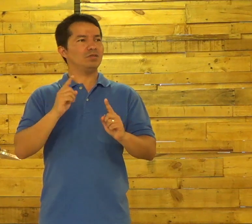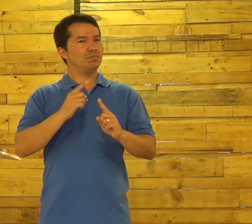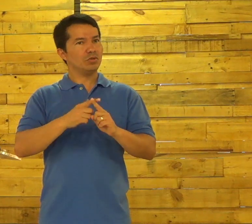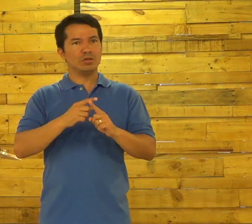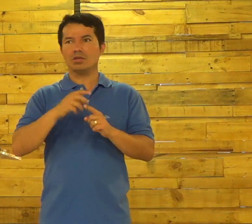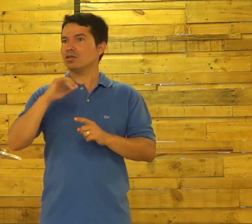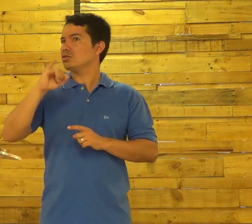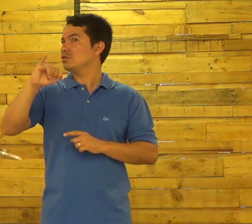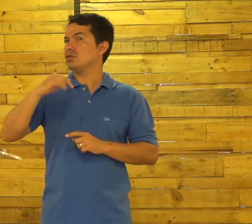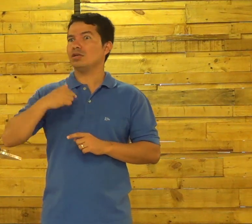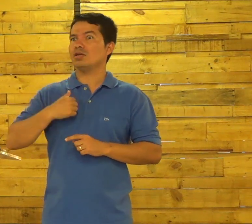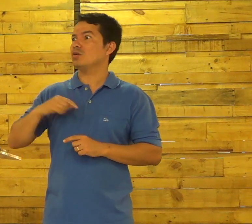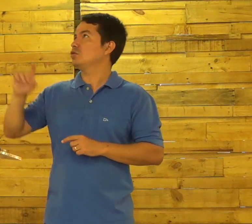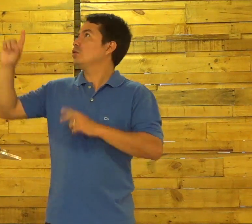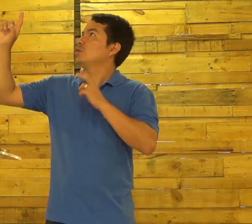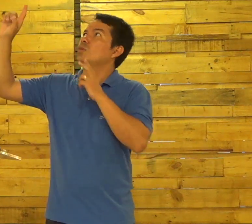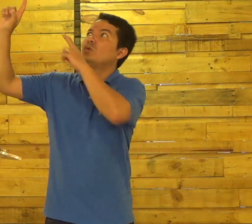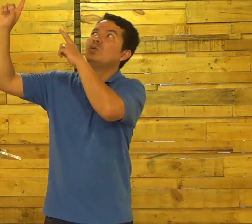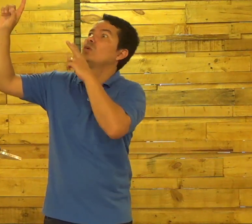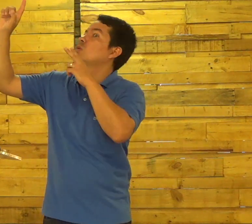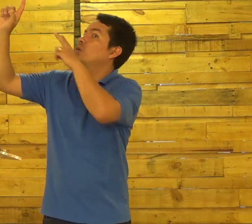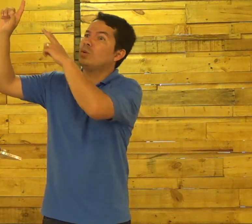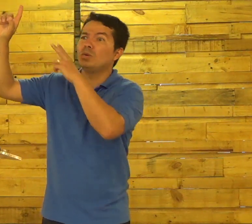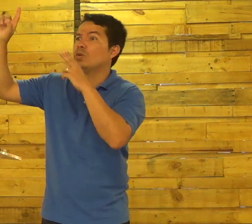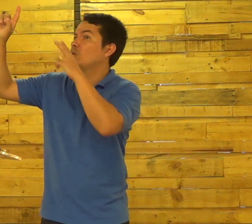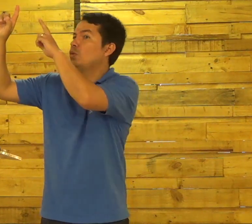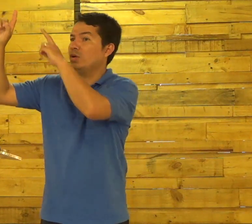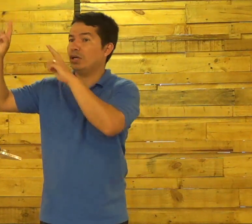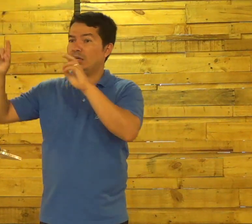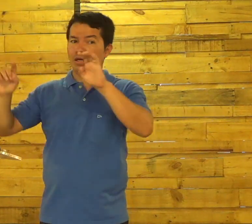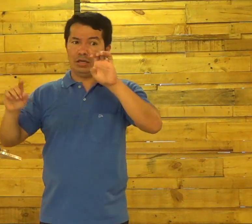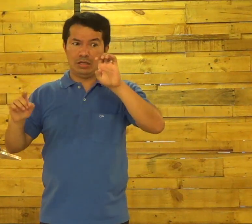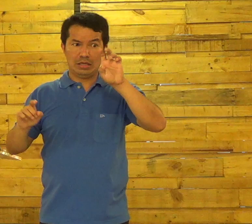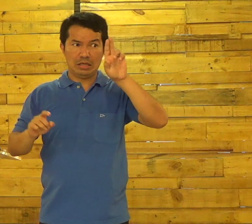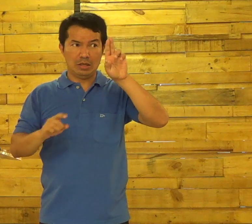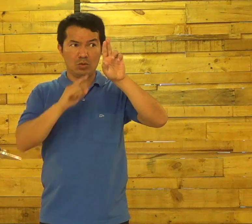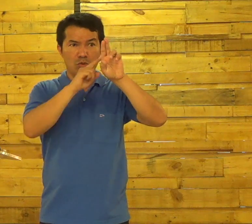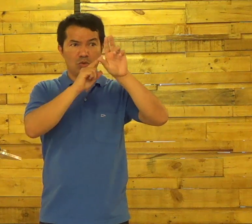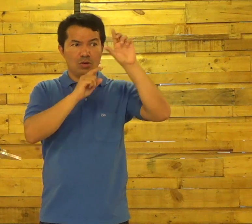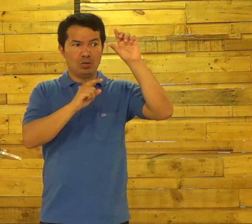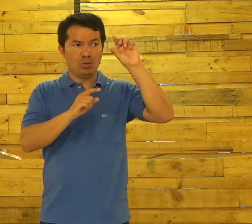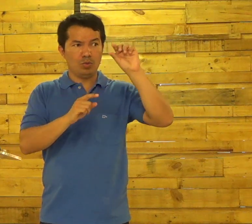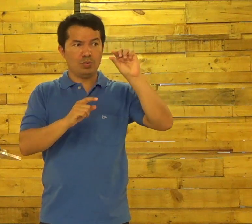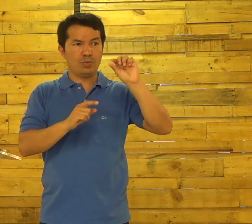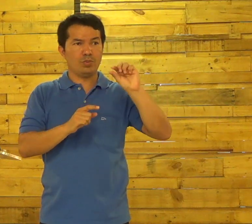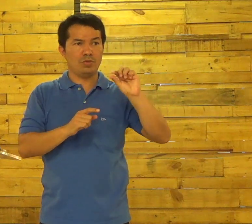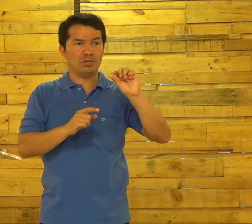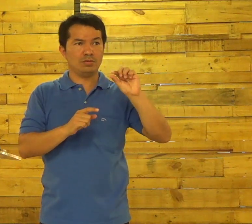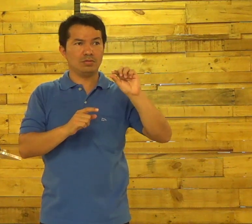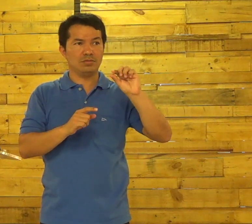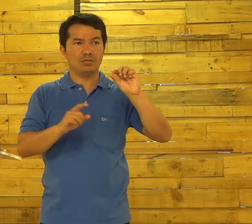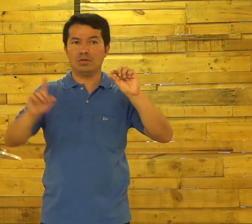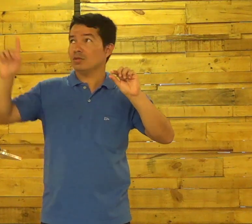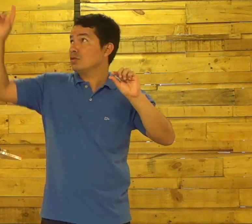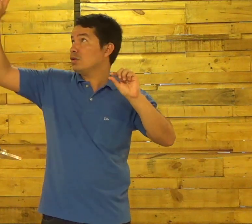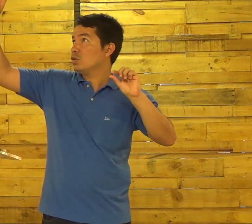Orgrioso? Não É porque Se eu olhar Para o Senhor O meu eu Passa a diminuir